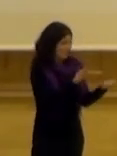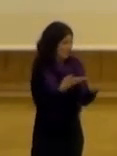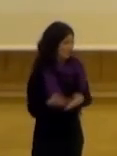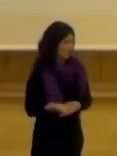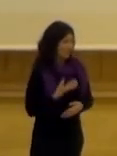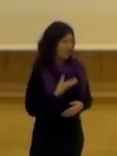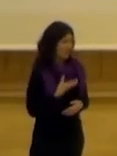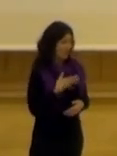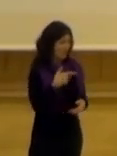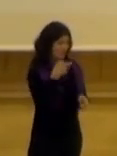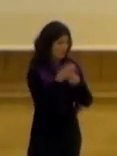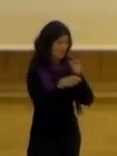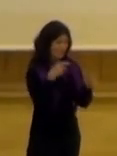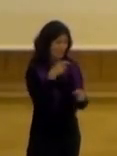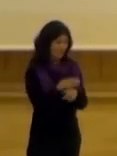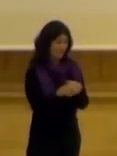venir aquí